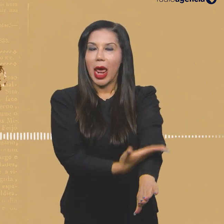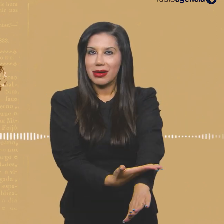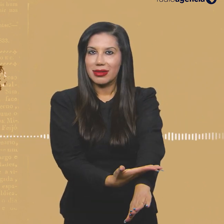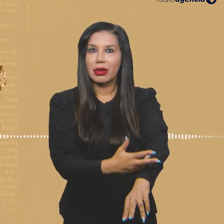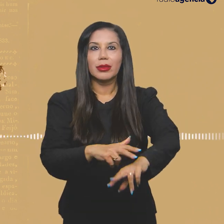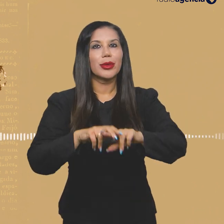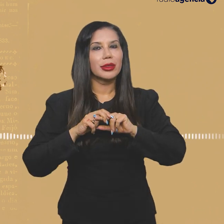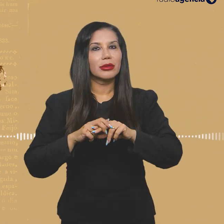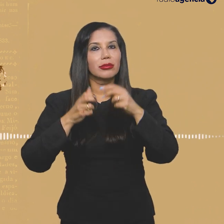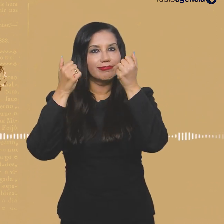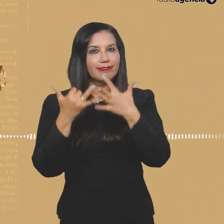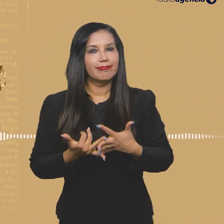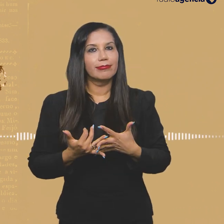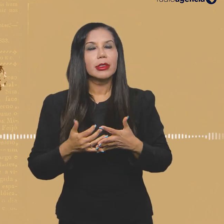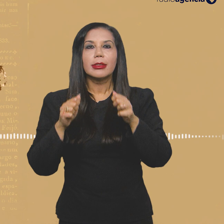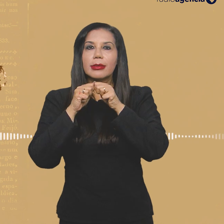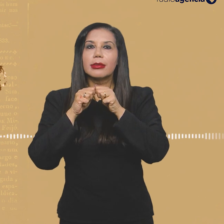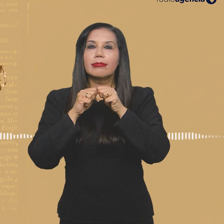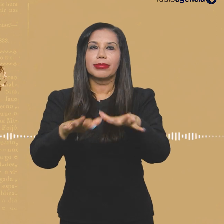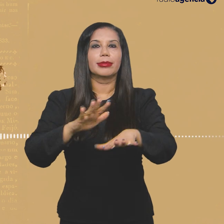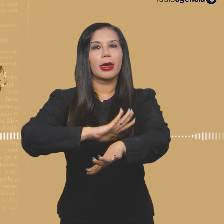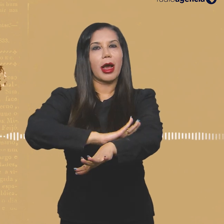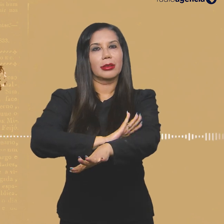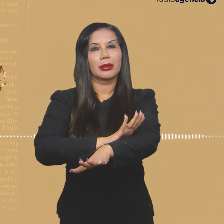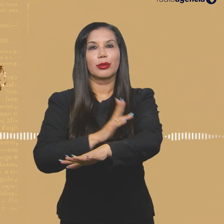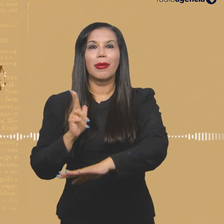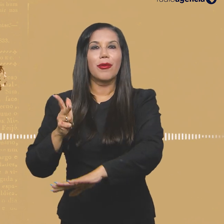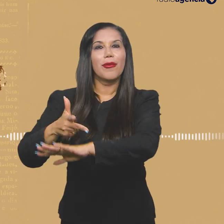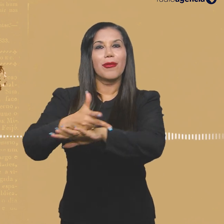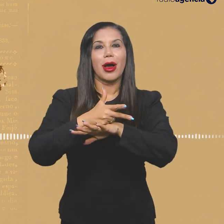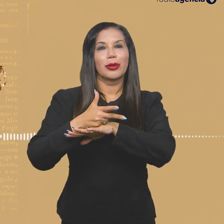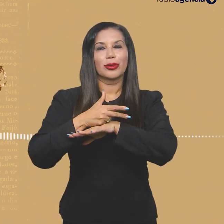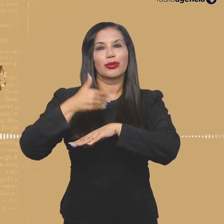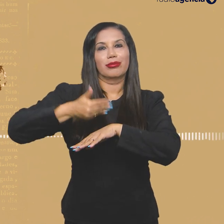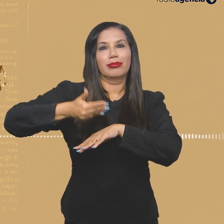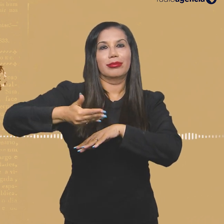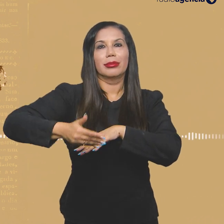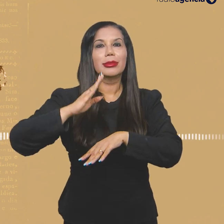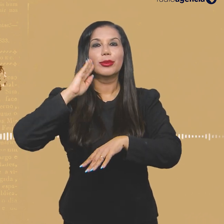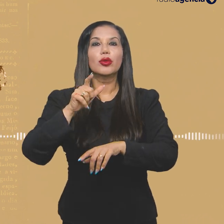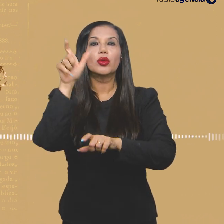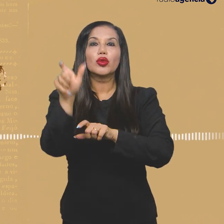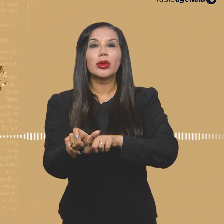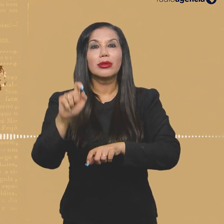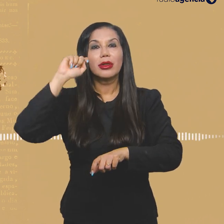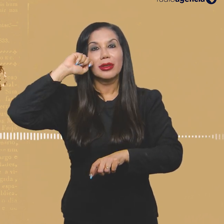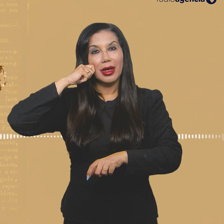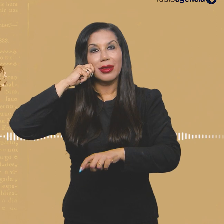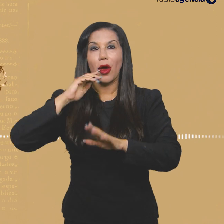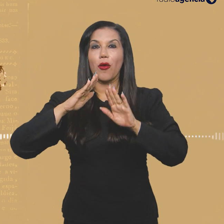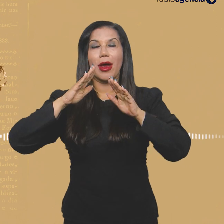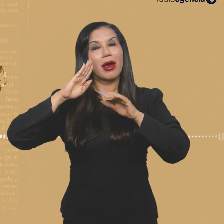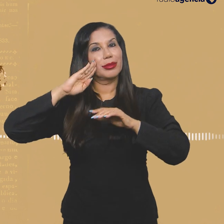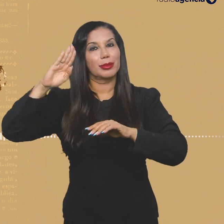branca. Por isso, reforça e dissemina o racismo ao cobrir os fatos do dia a dia, principalmente quando sujeitos